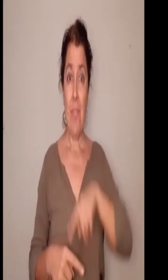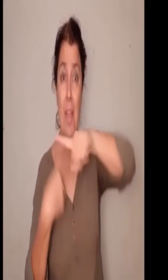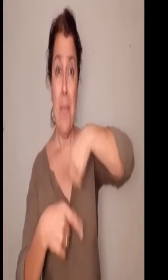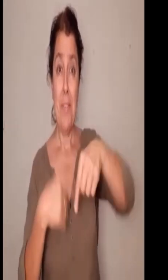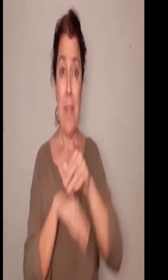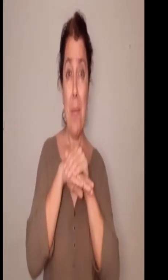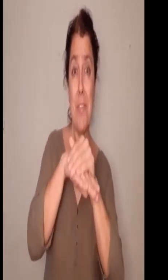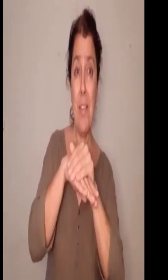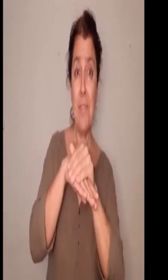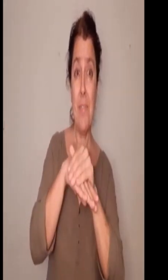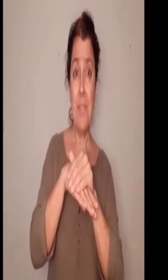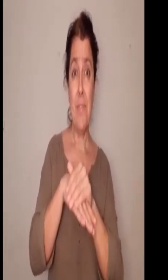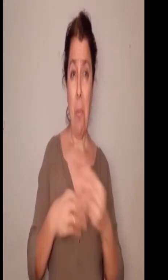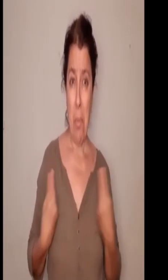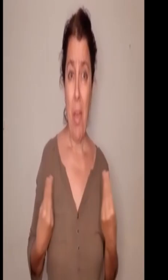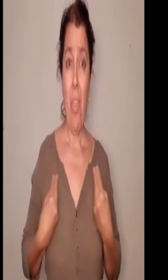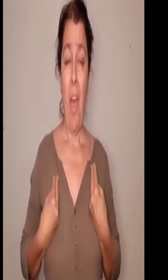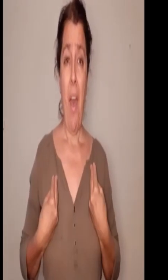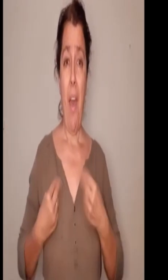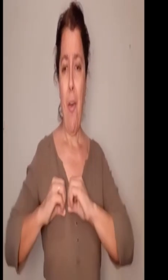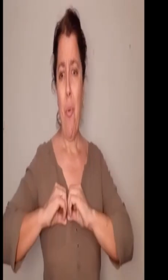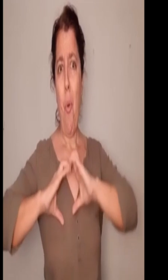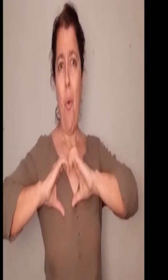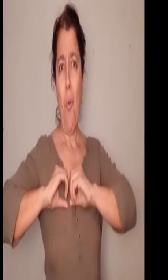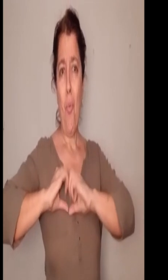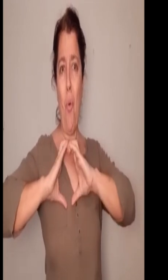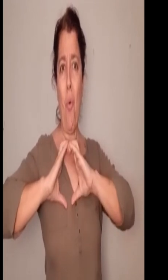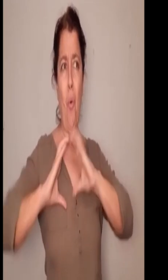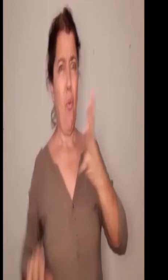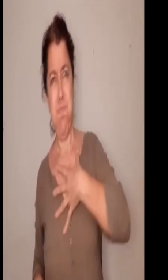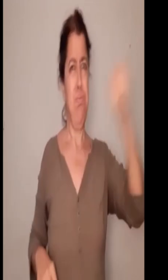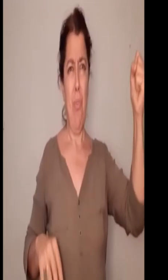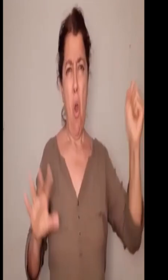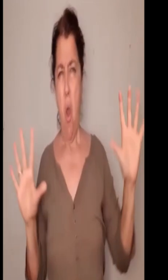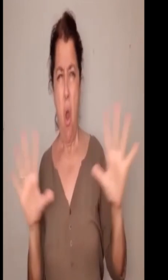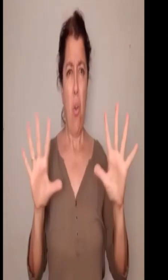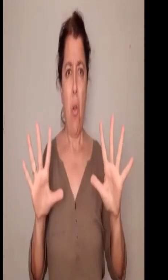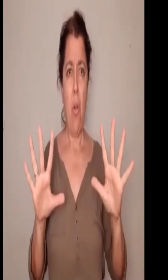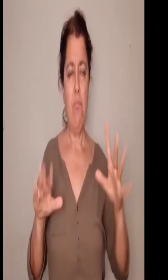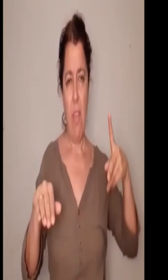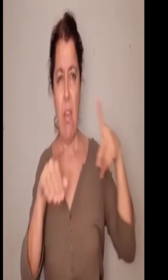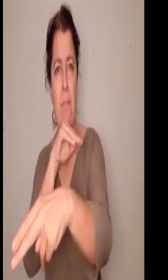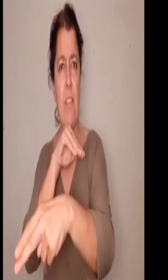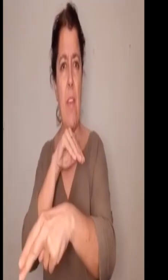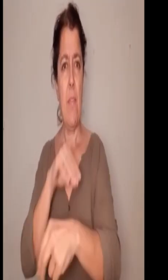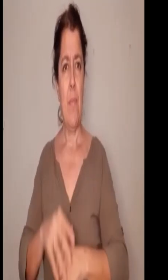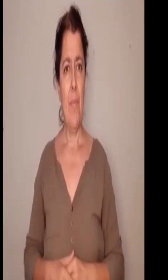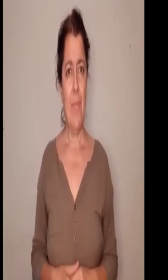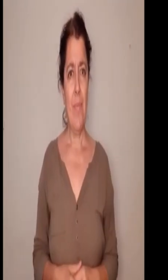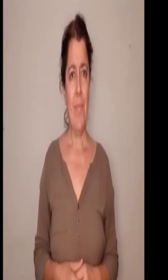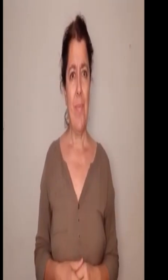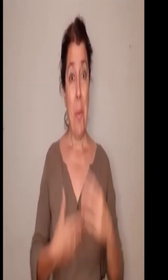horror Por pequeño que parezca tu gesto Las